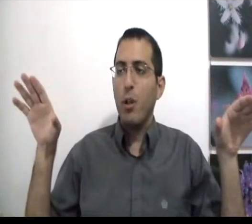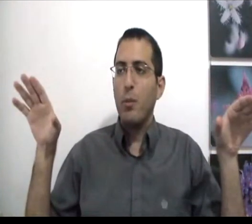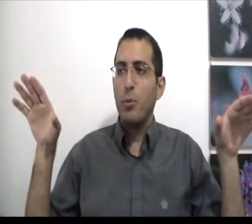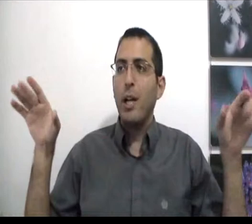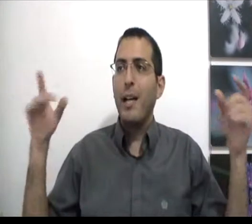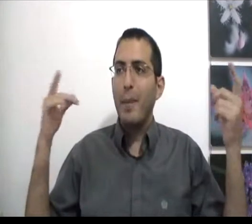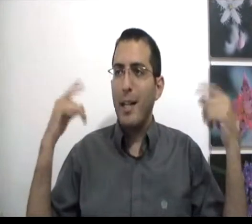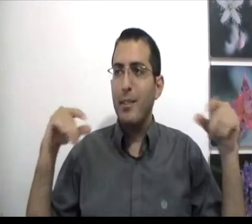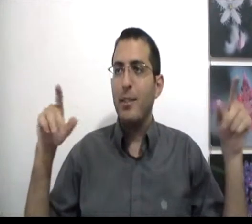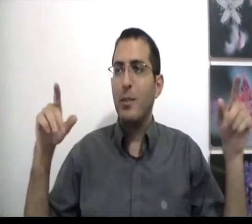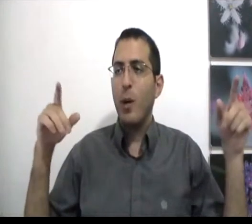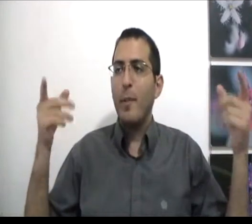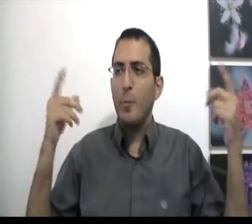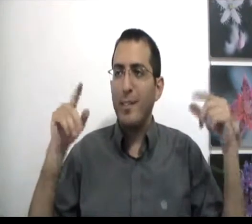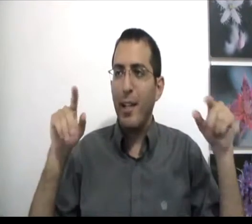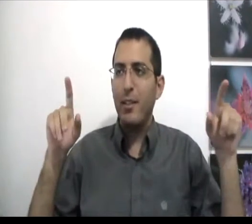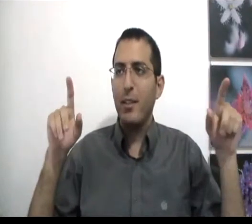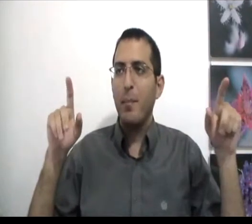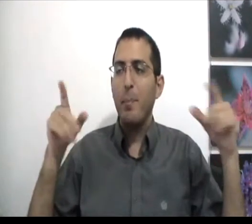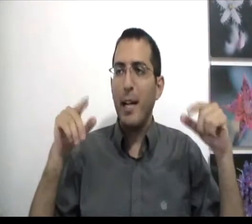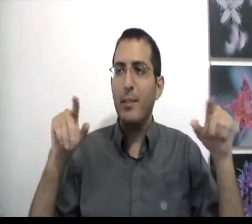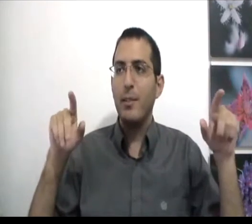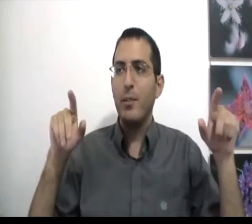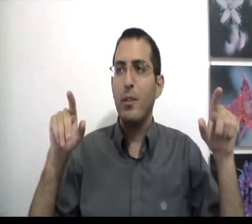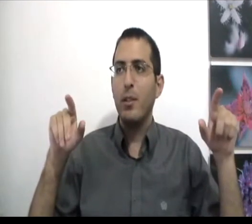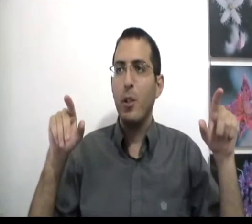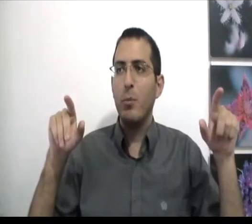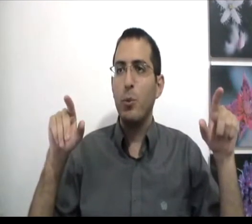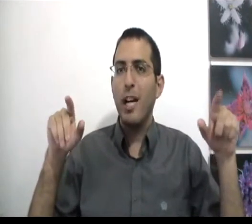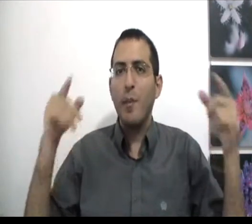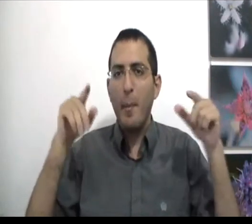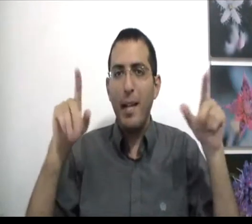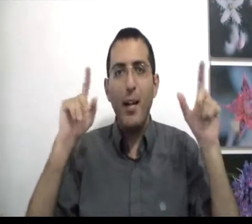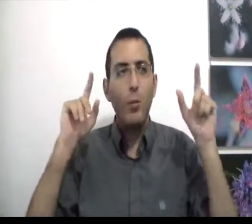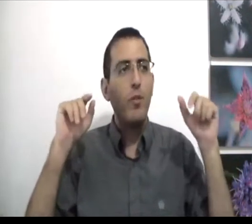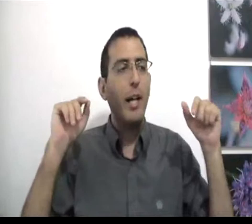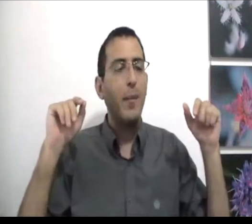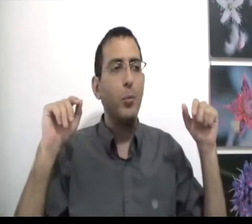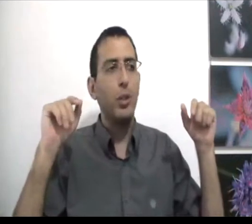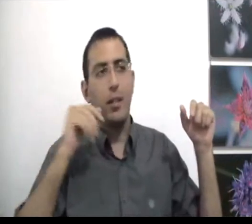יכול להיות מאושר גם אז הוא היה מתפטר מהרצון להיות מאושר ובמילא הוא כבר היה מאושר